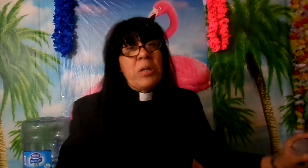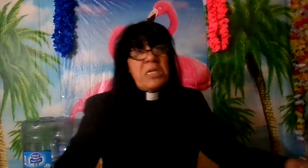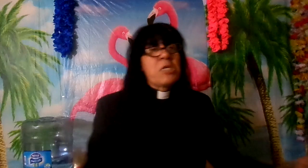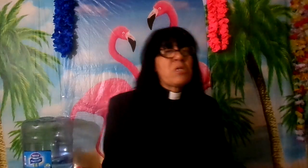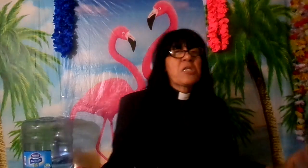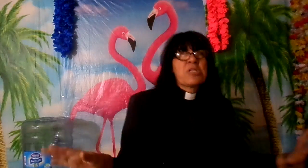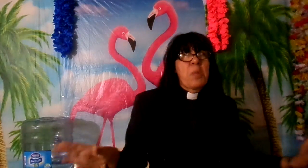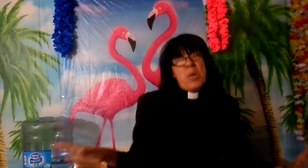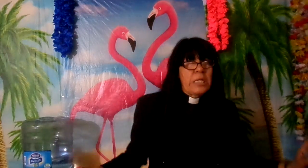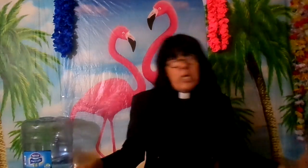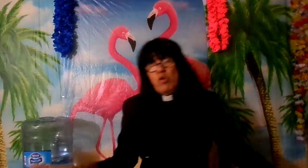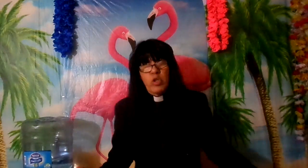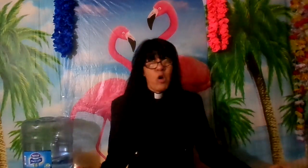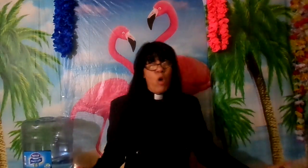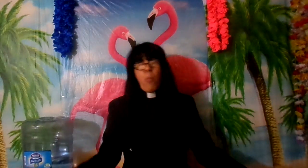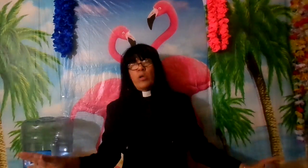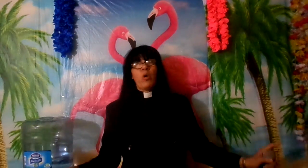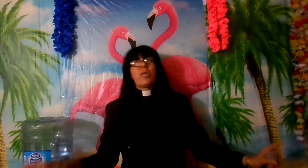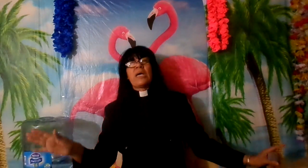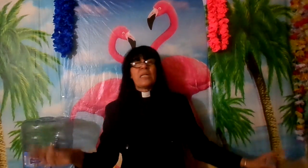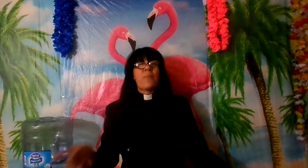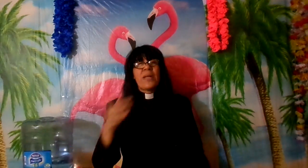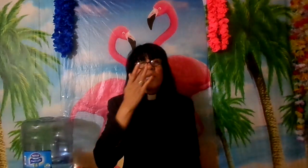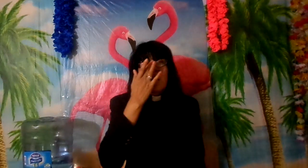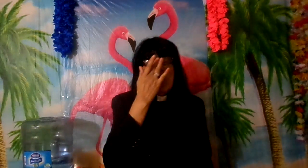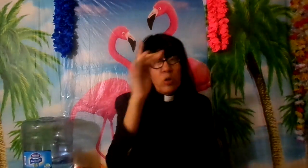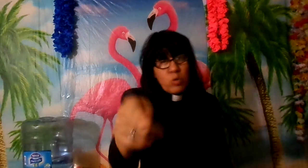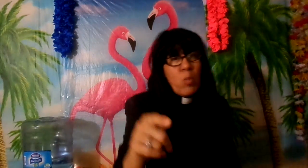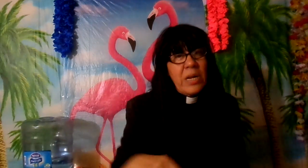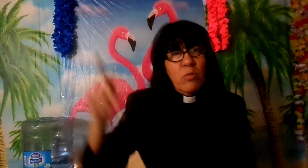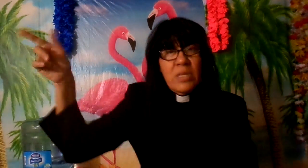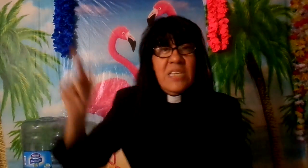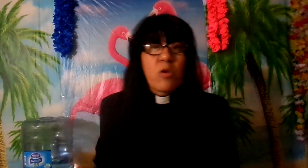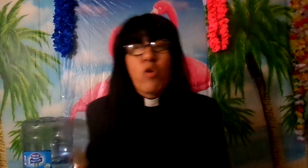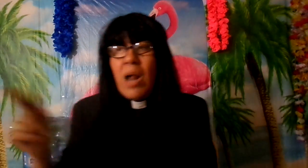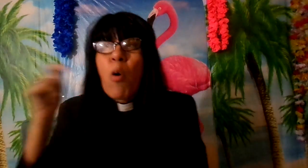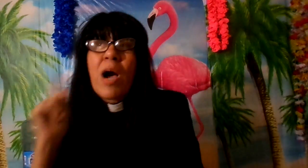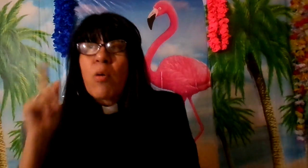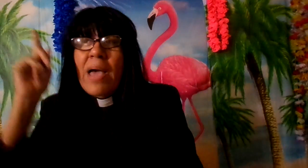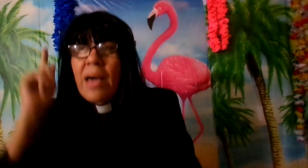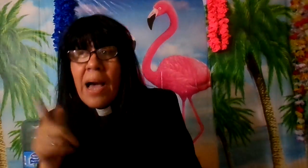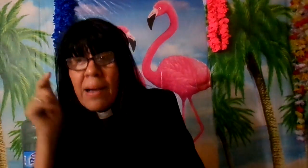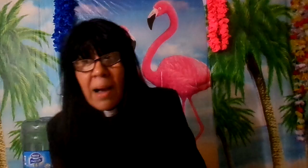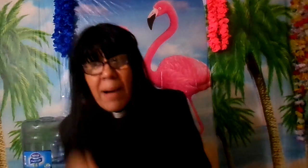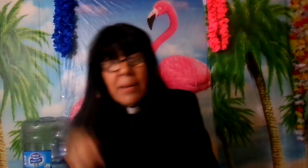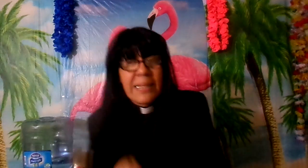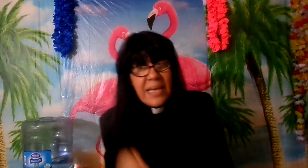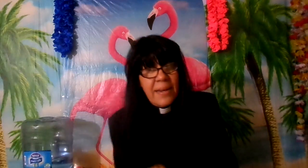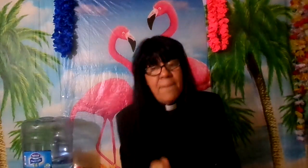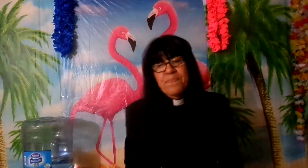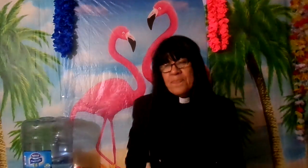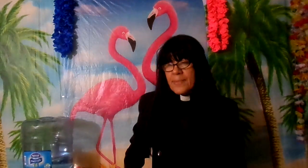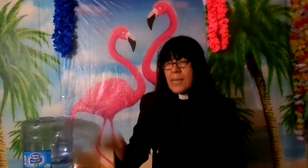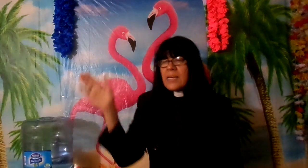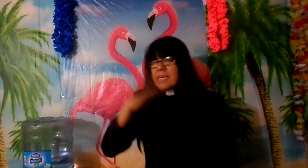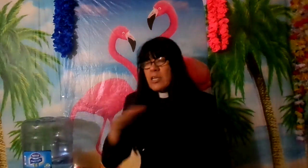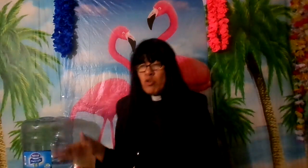puestecito y dicen espérate que yo tengo los puestos bien grandes espérate que cuando tú mueras tú le dices a yo era abogado acá abajo en la tierra y yo